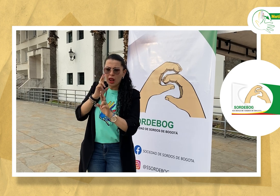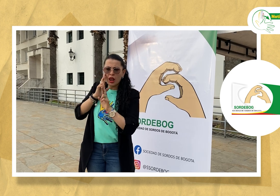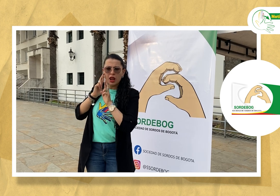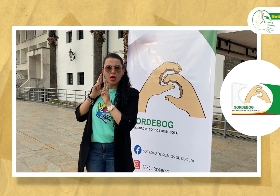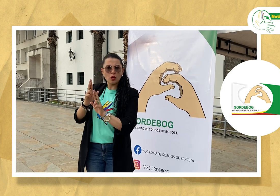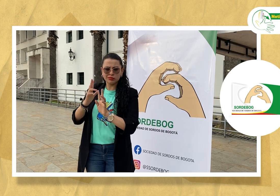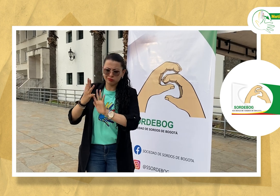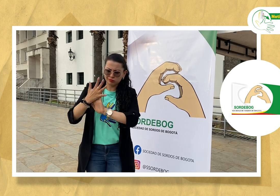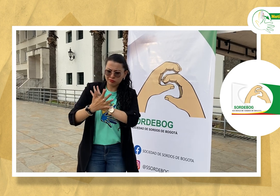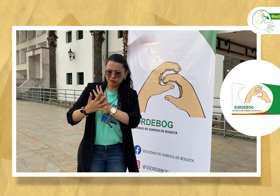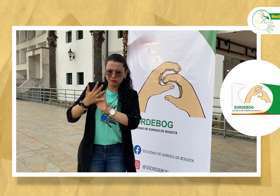la comunidad sorda.